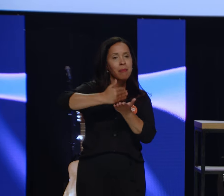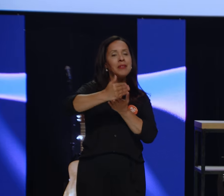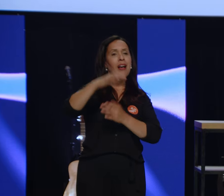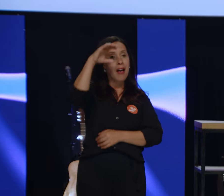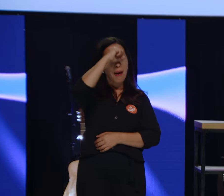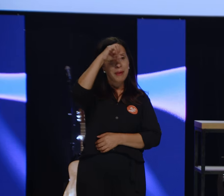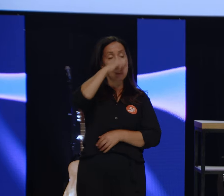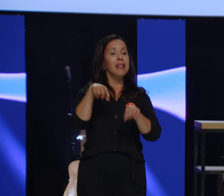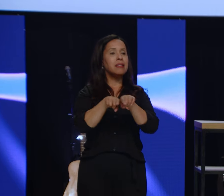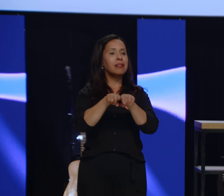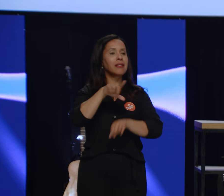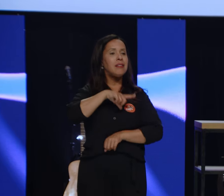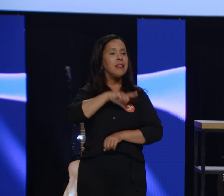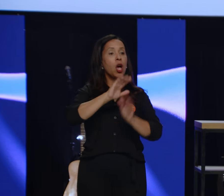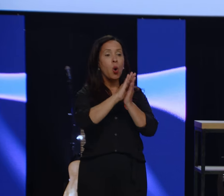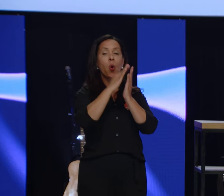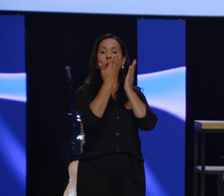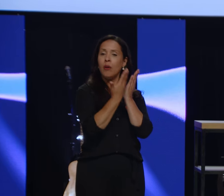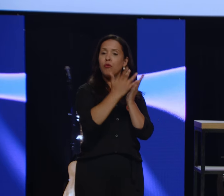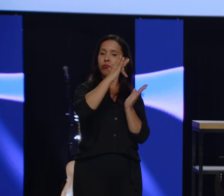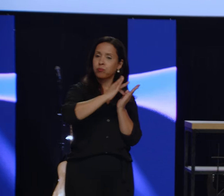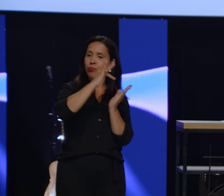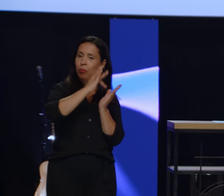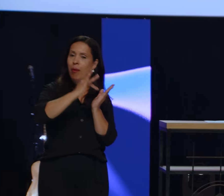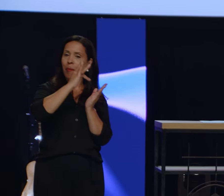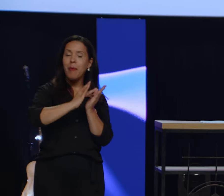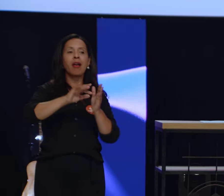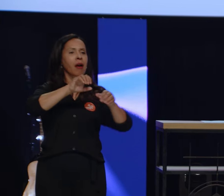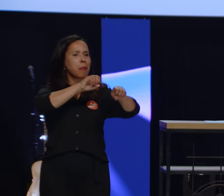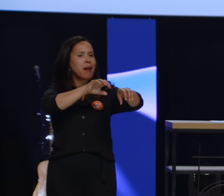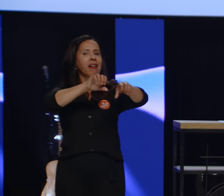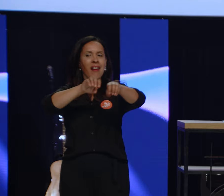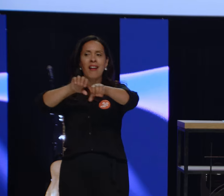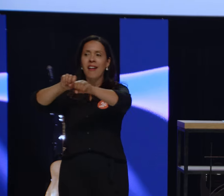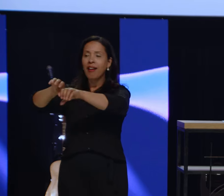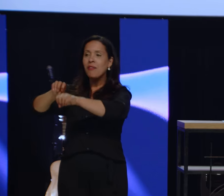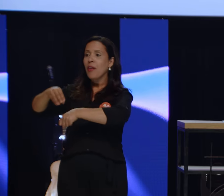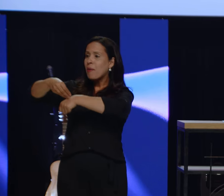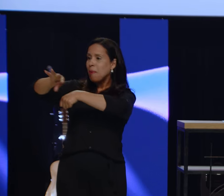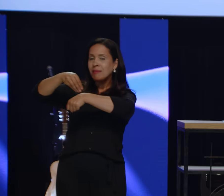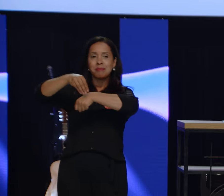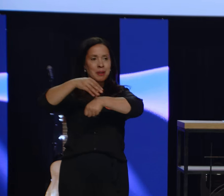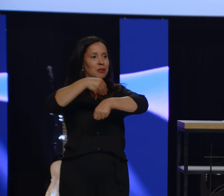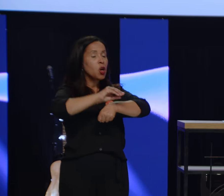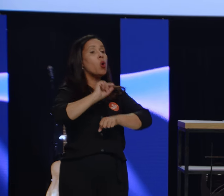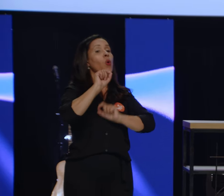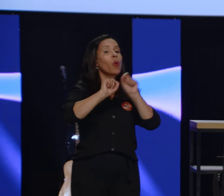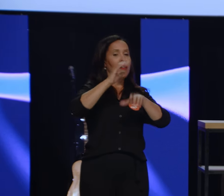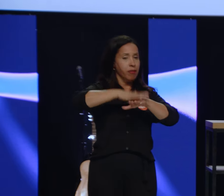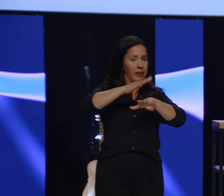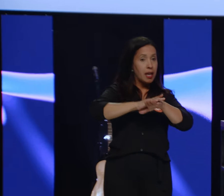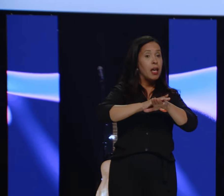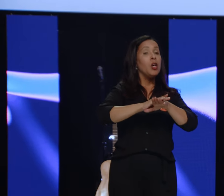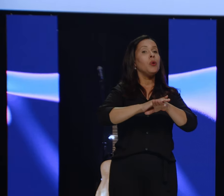-book, onde nesse e-book você tem várias dicas do que fazer e do que não fazer quando você encontra uma pessoa com